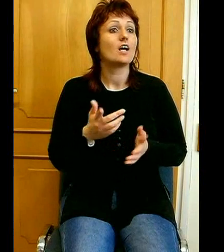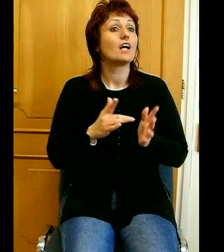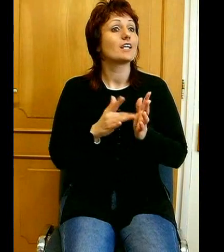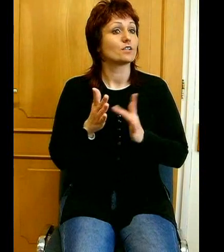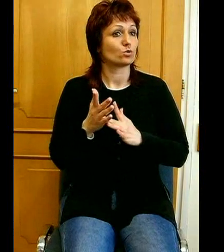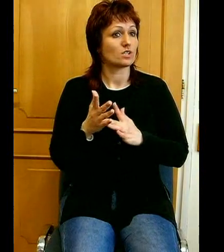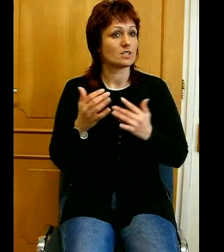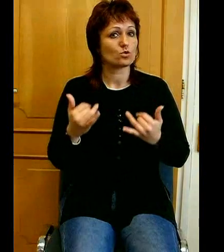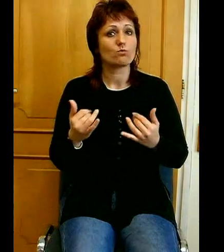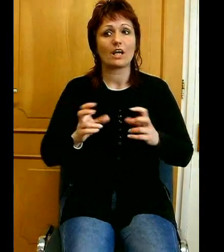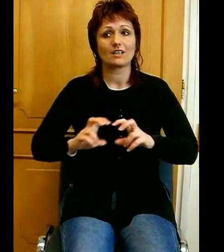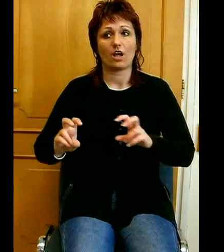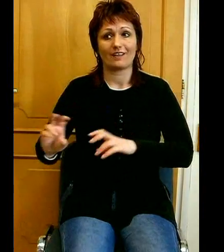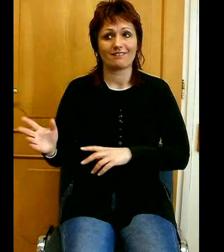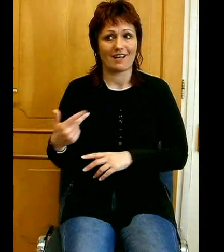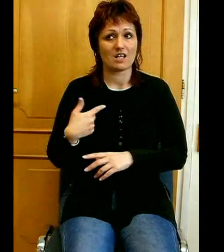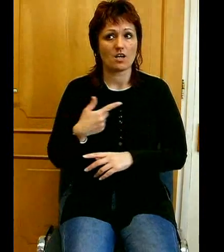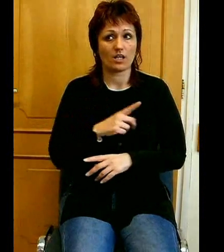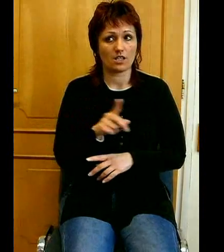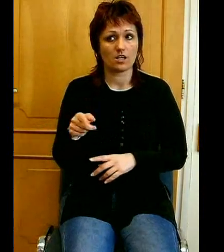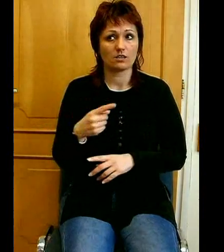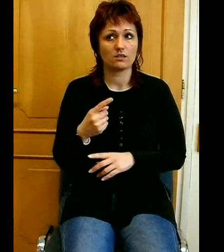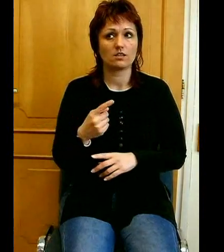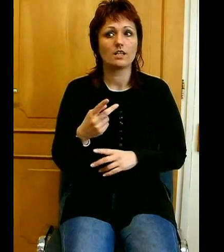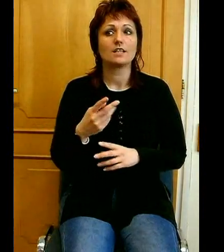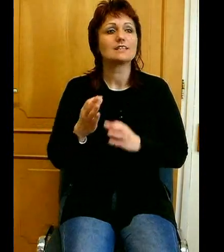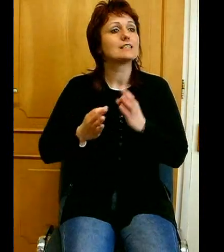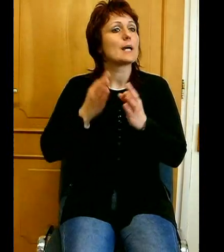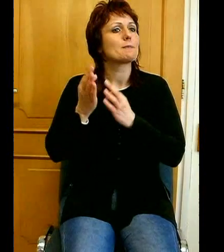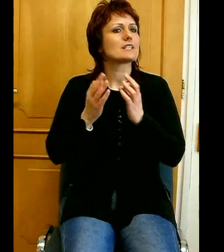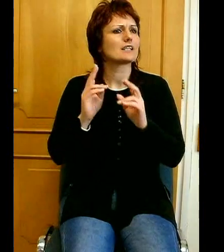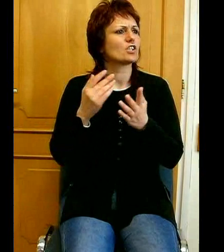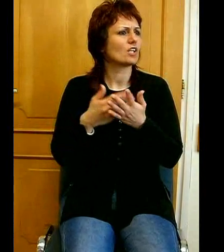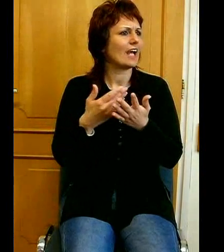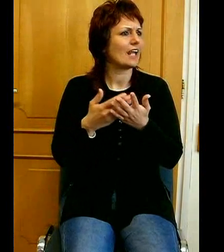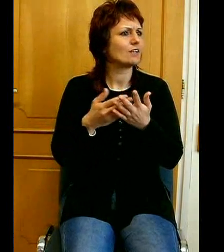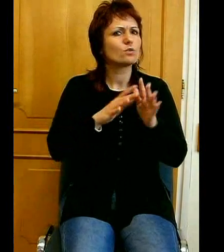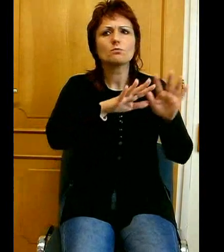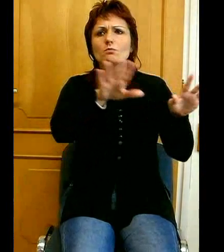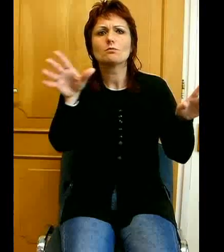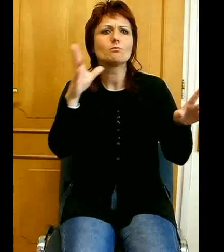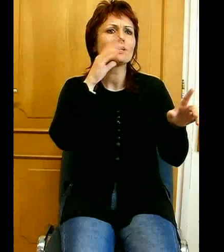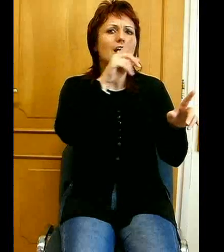is természetes kell, hogy legyen, hogy minden ember személy válogatás nélkül szeretnek.